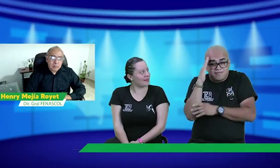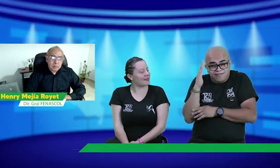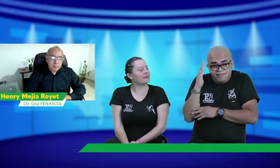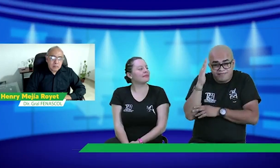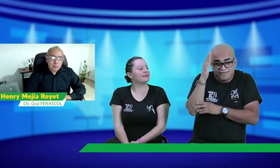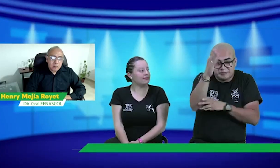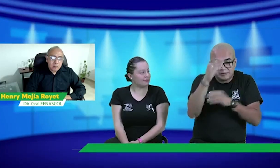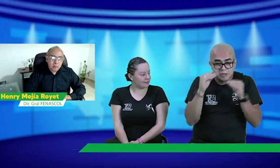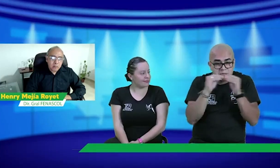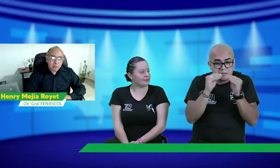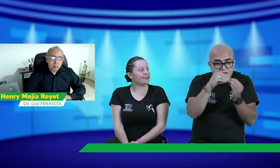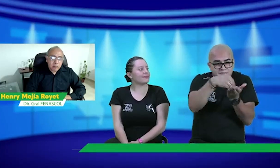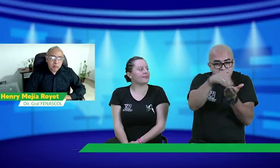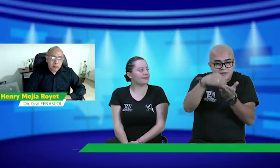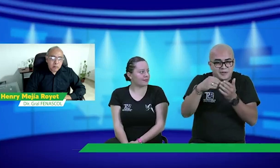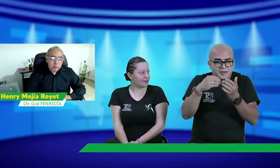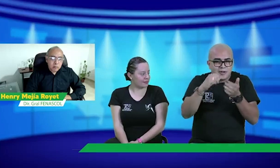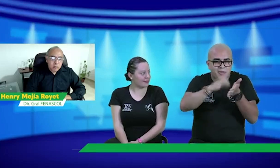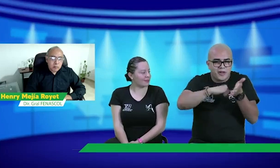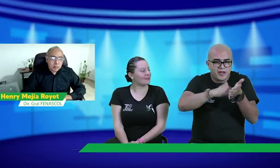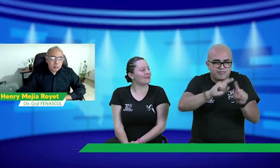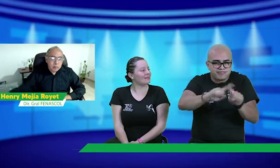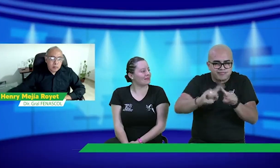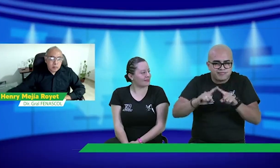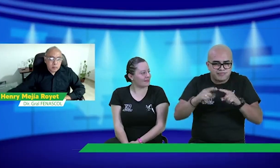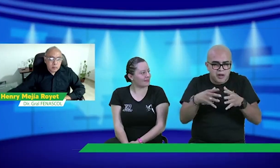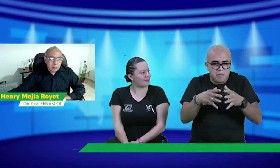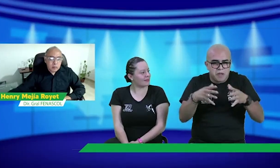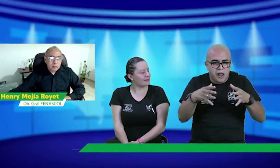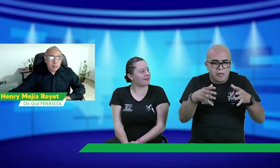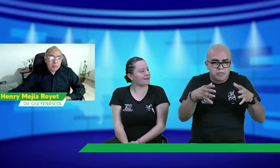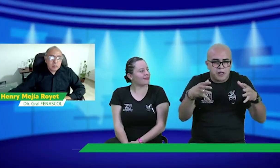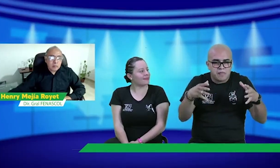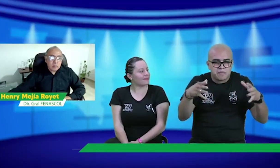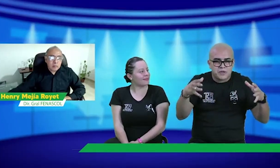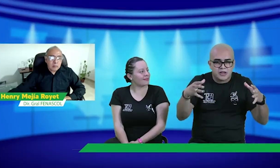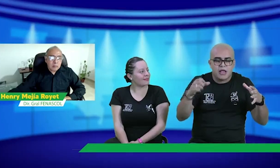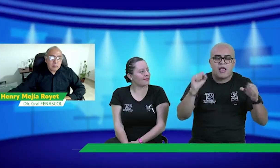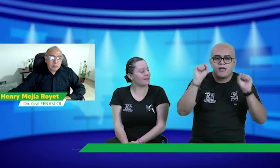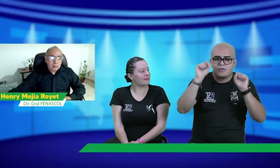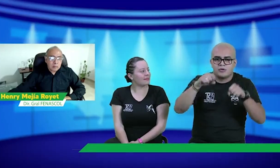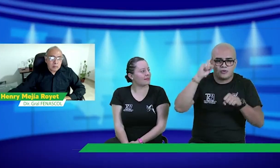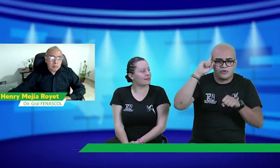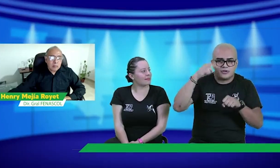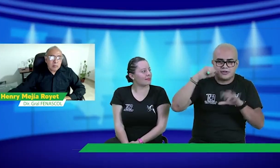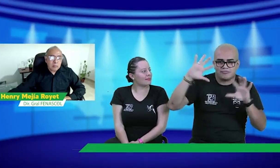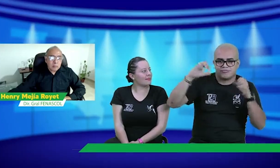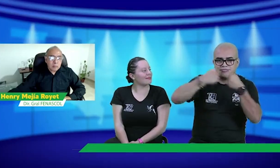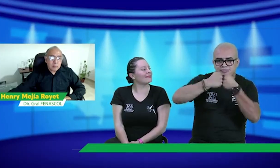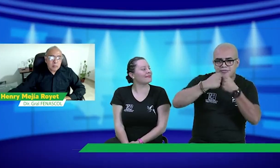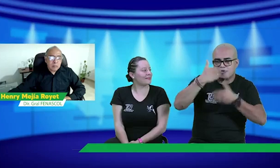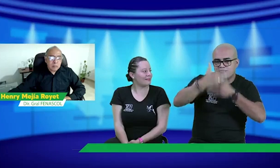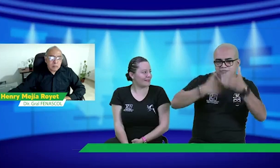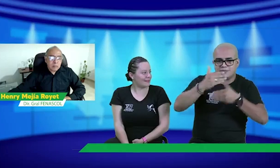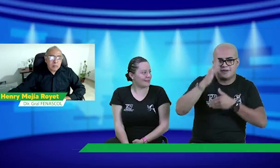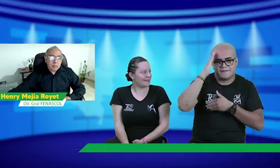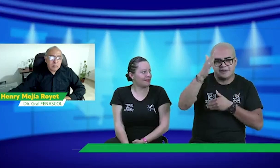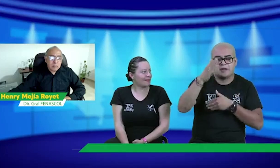pensamos, no sé, en el futuro, comprar, tener más materiales y así ir creciendo. Entonces, pues, podemos pensar eso, no sé, con algún,